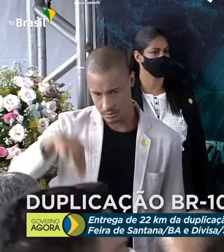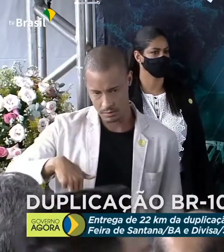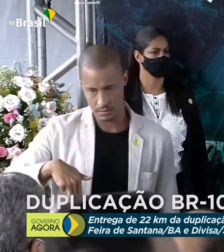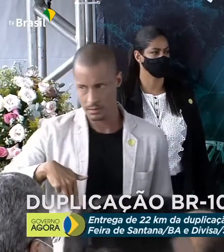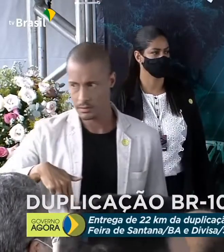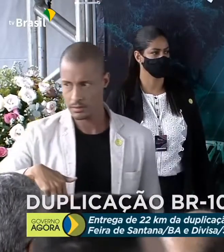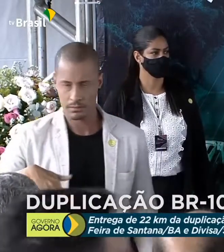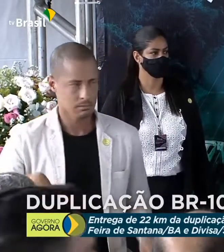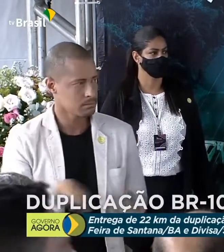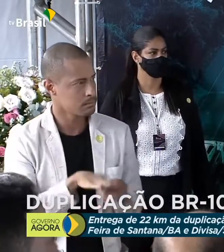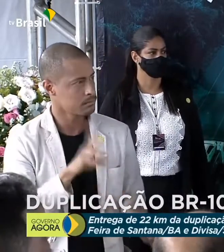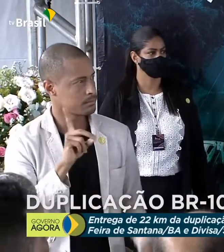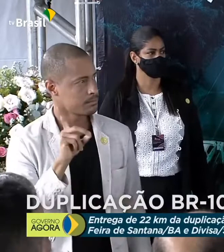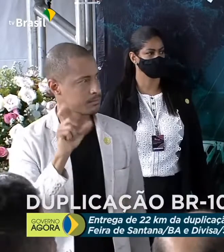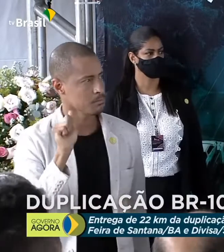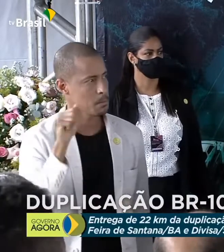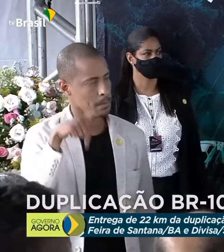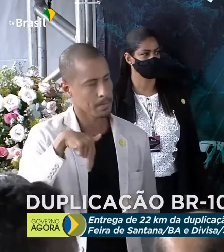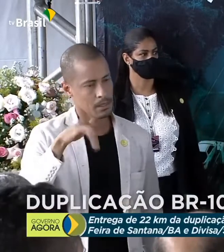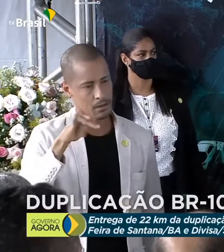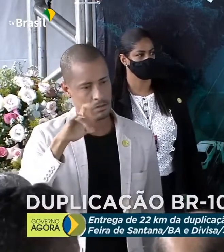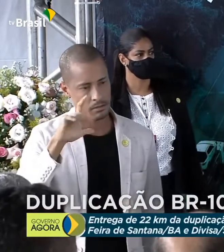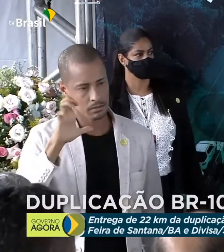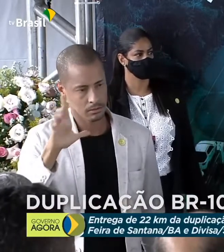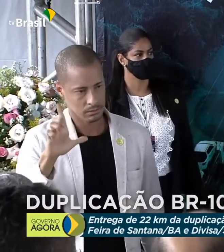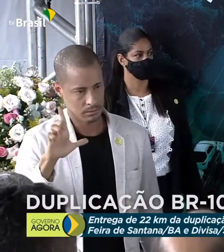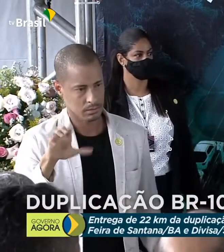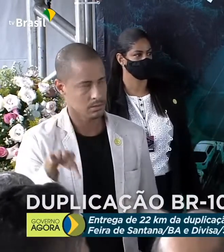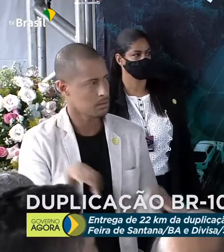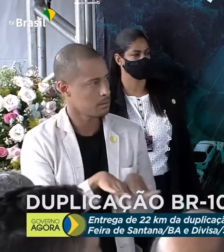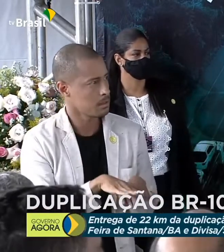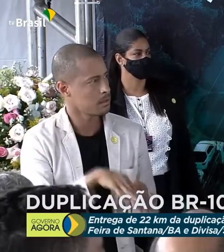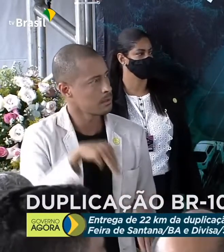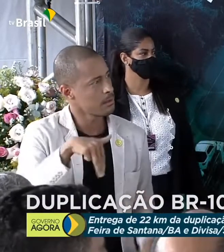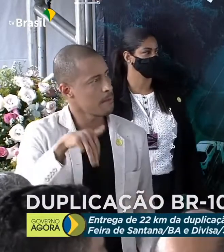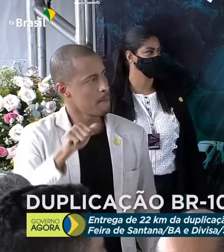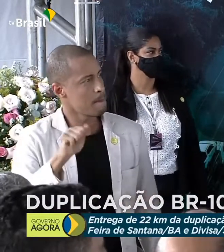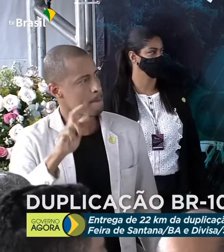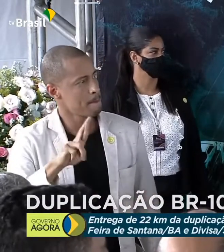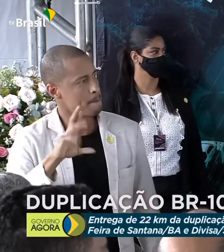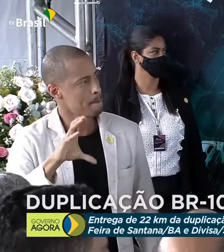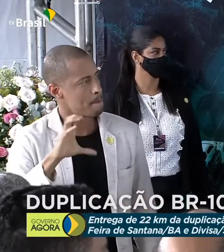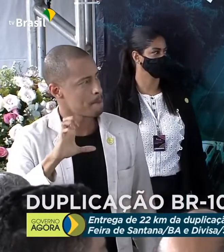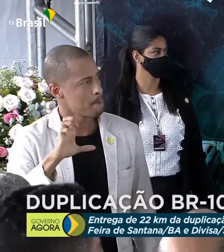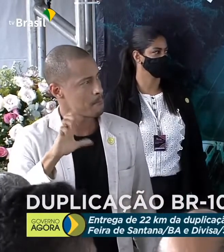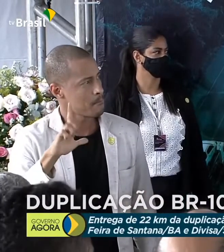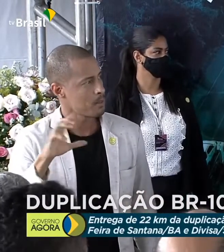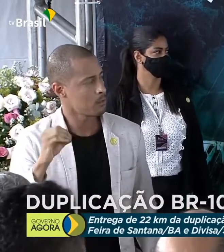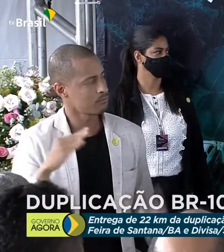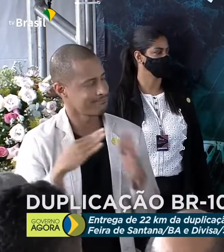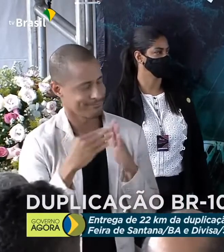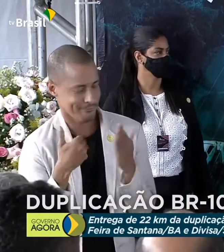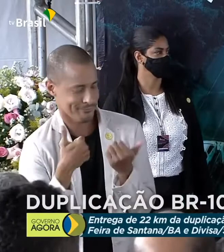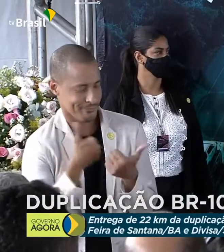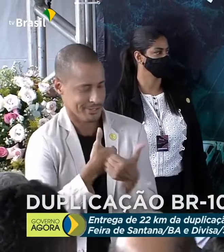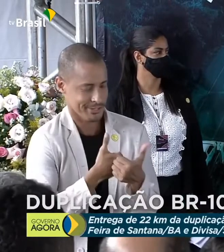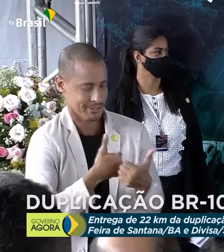Daniel, de Nova Tarana, Marcelo Pedreira, meu vizinho lá de governador Mangabeira,